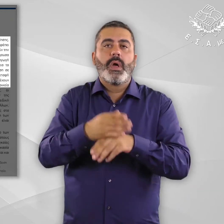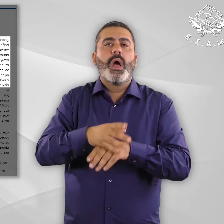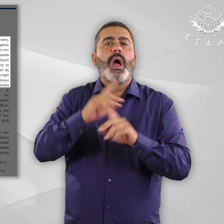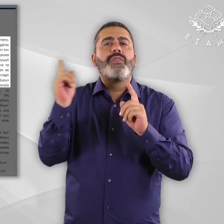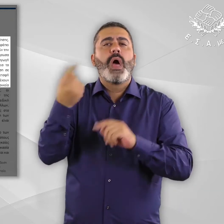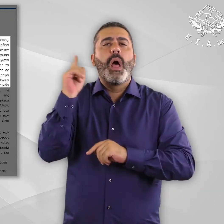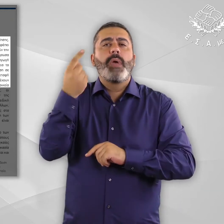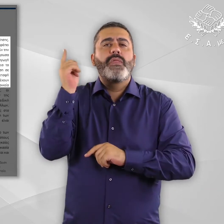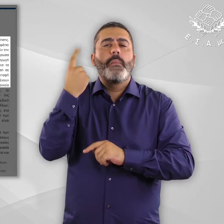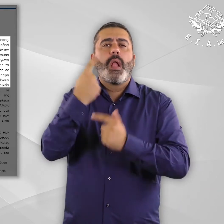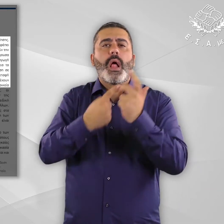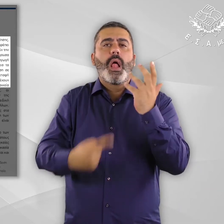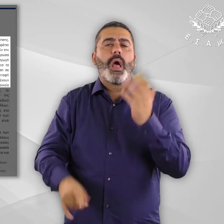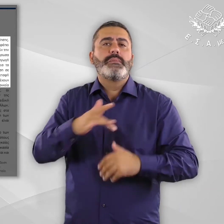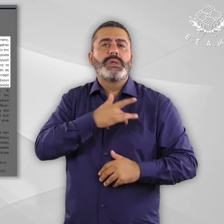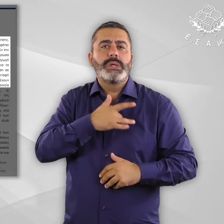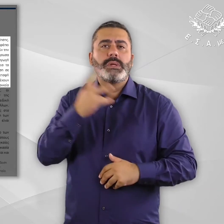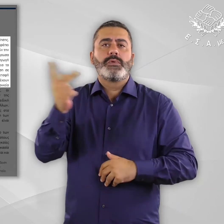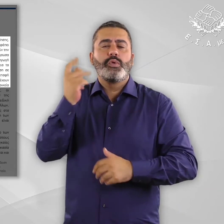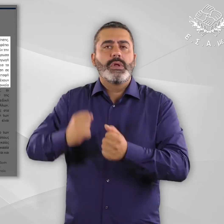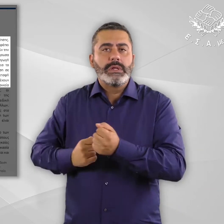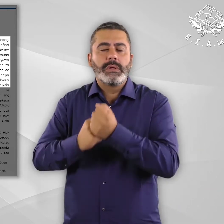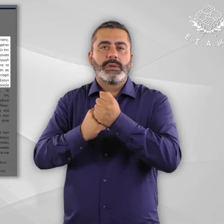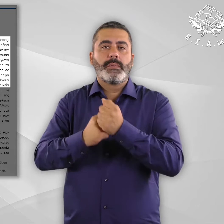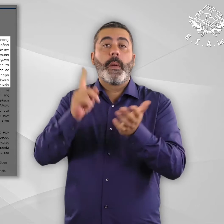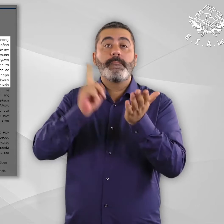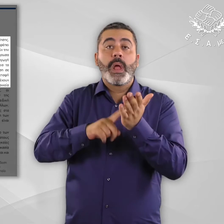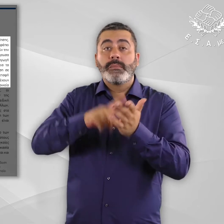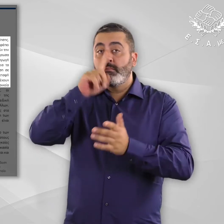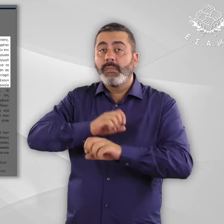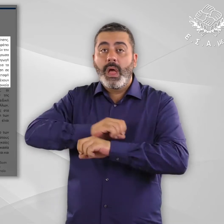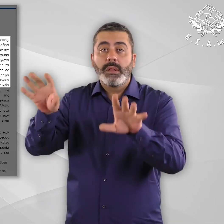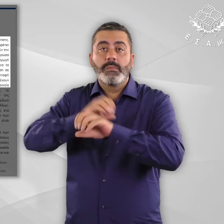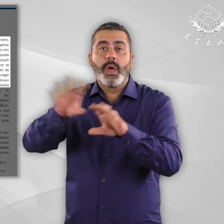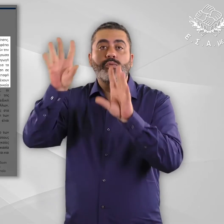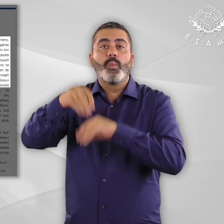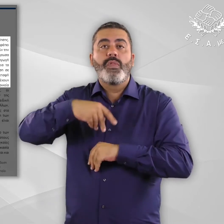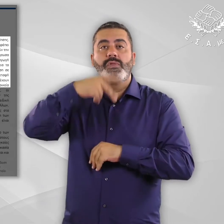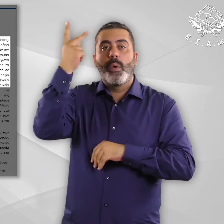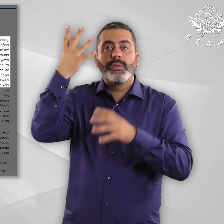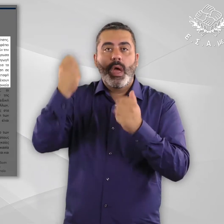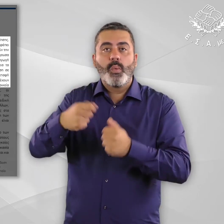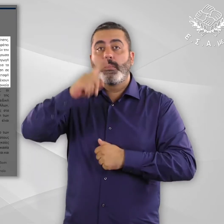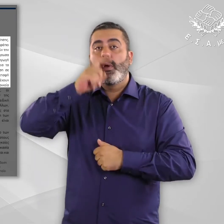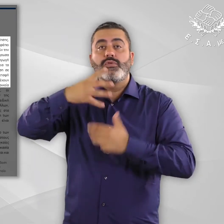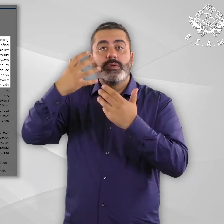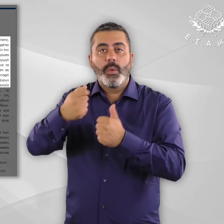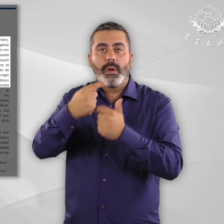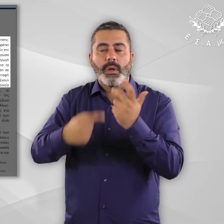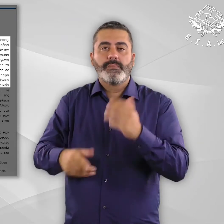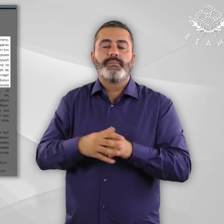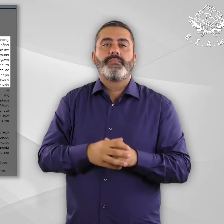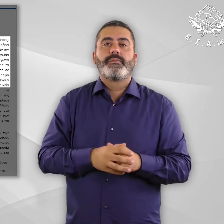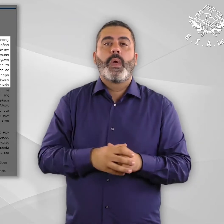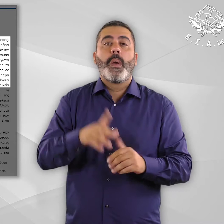και κάθε απαραίτητη θεραπευτική αγωγή ή ψυχοκοινωνική στήριξη, να ενημερώνονται υπαρκώς για τα δικαιώματα και τις υποχρεώσεις τους, να